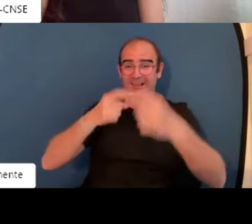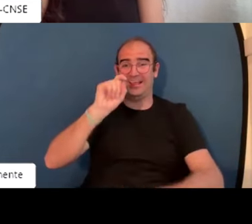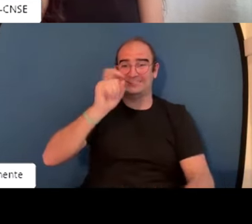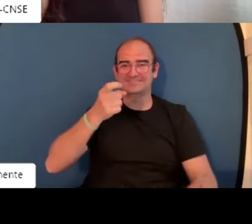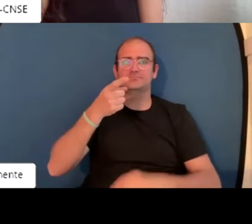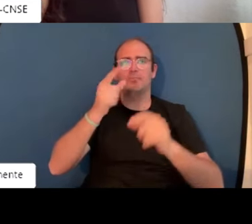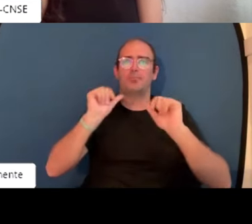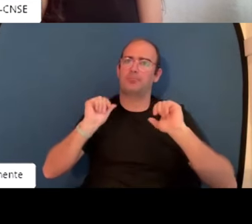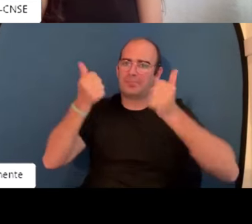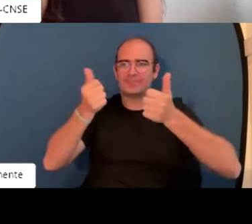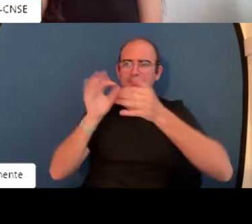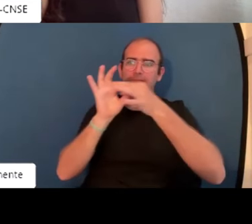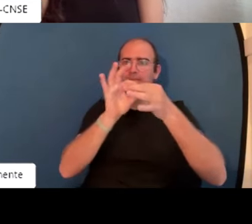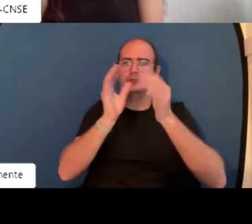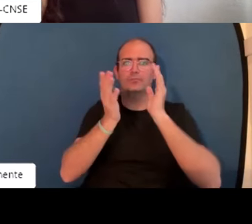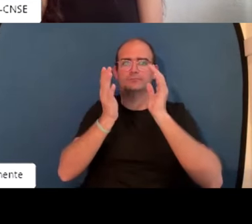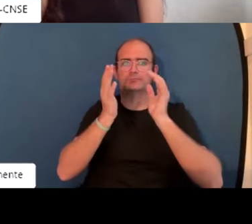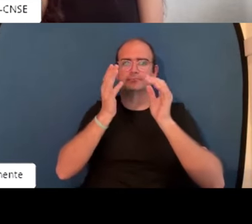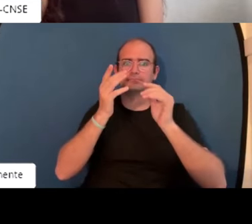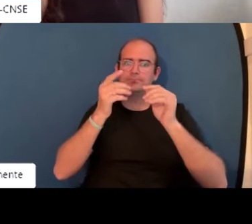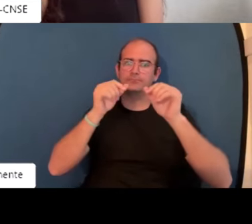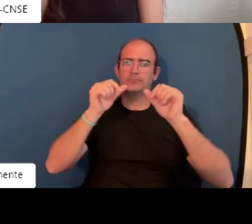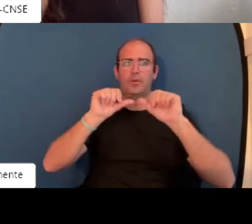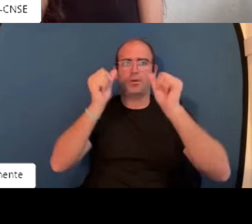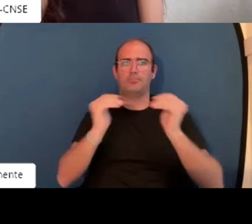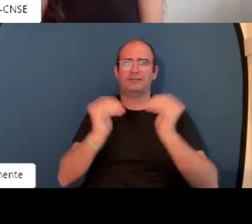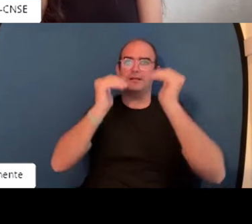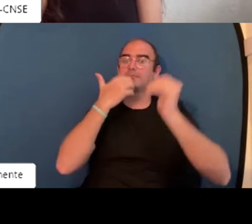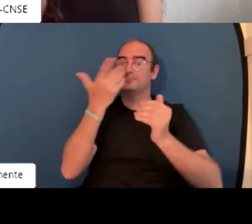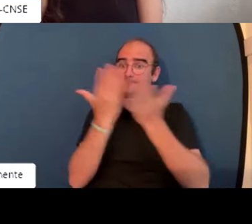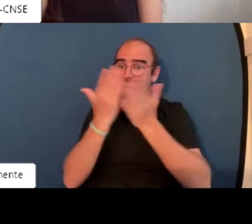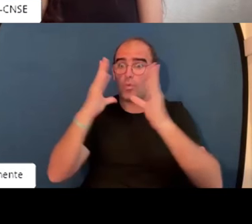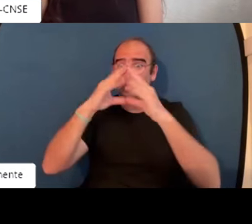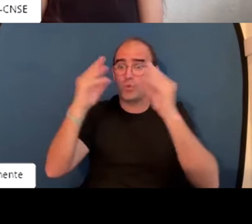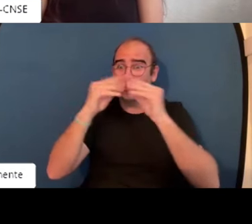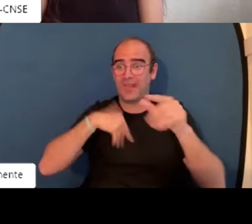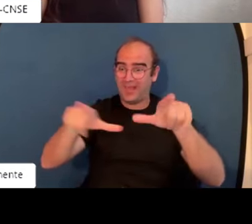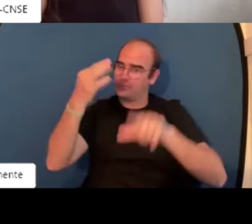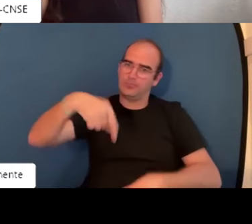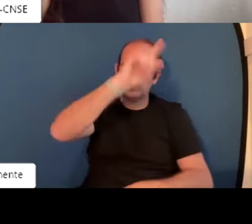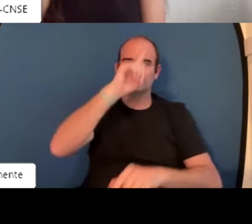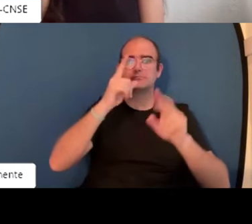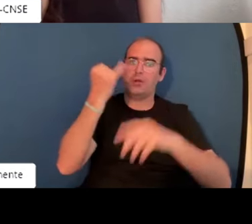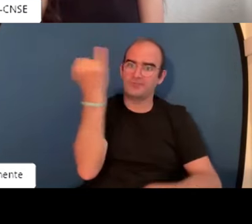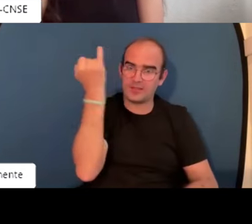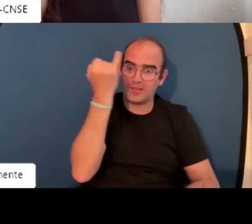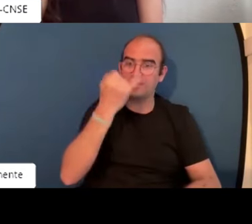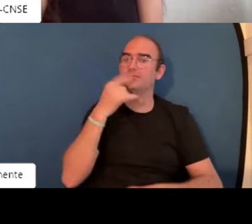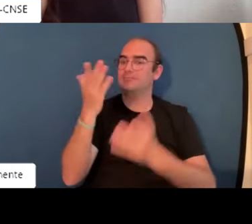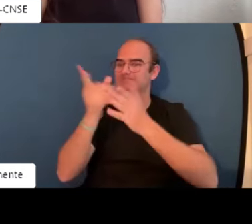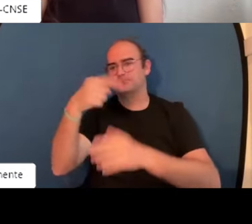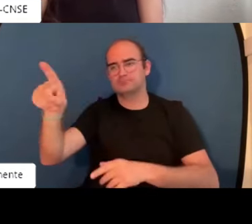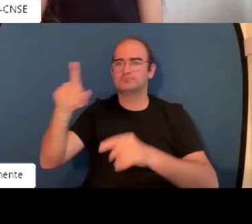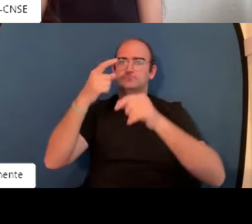quedara en estas fábricas de manera más tradicional. Luego, ya si nos centramos en la generación X, se centraban más en los estudios